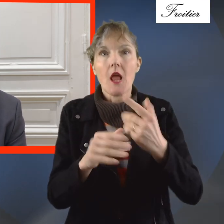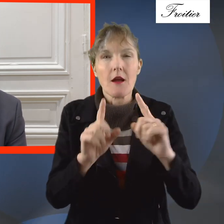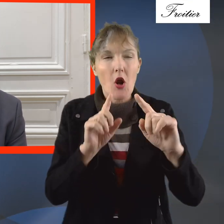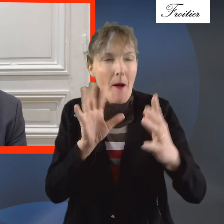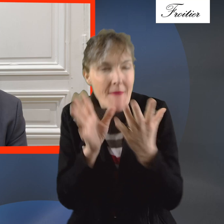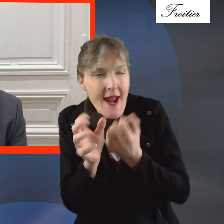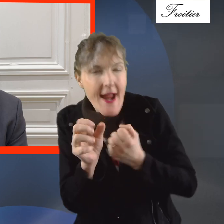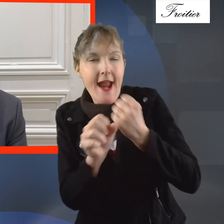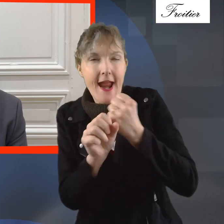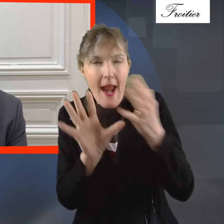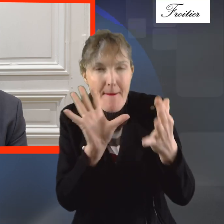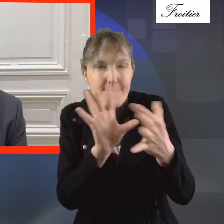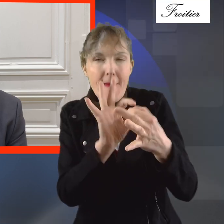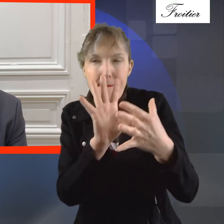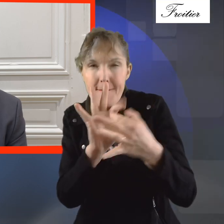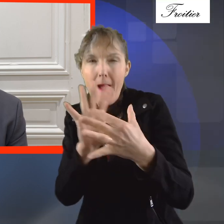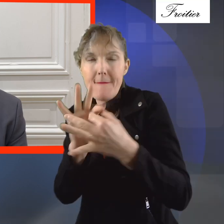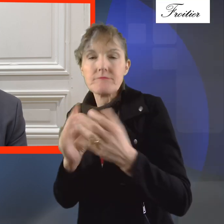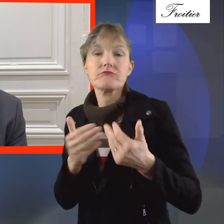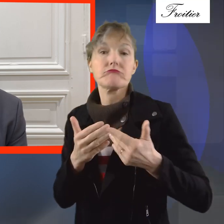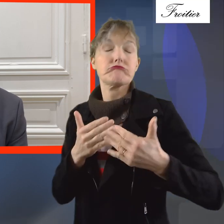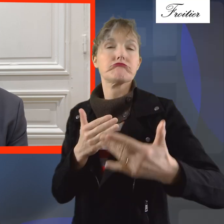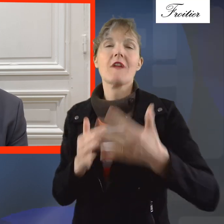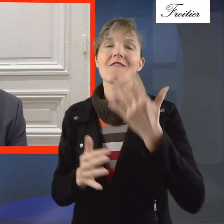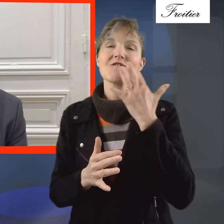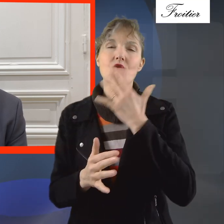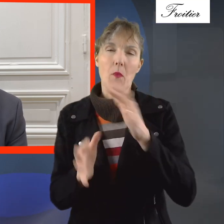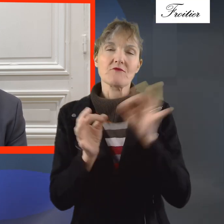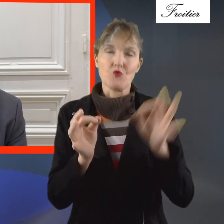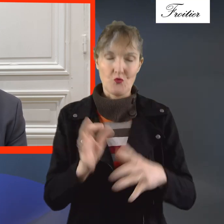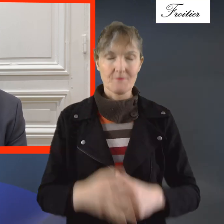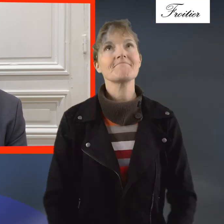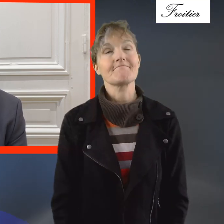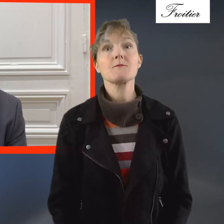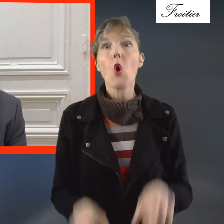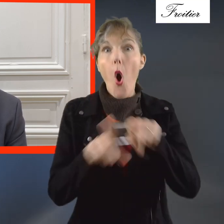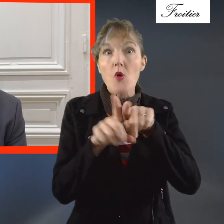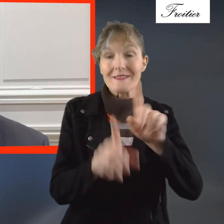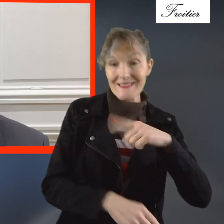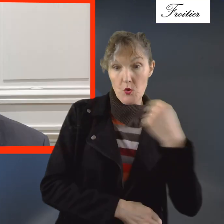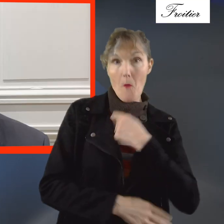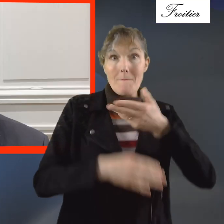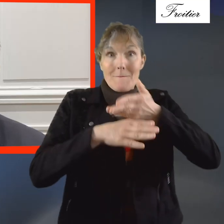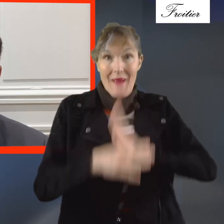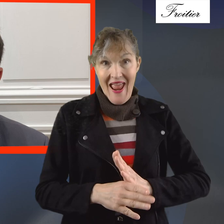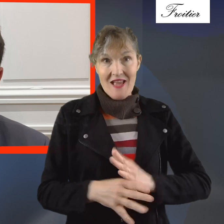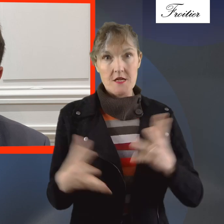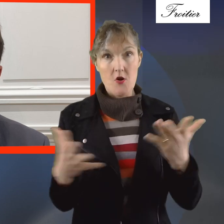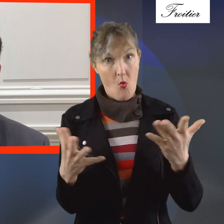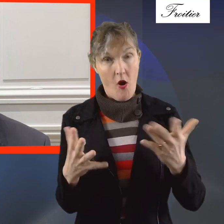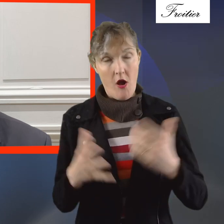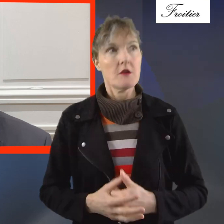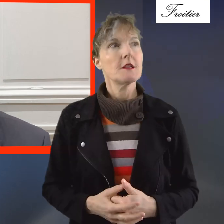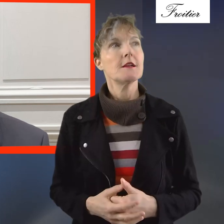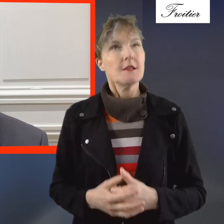'établir des liens qui, par la grâce de Dieu, seront fructueux un jour. Soyons prêts aussi, entre guillemets,